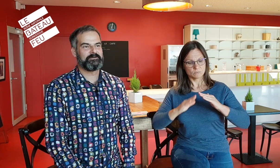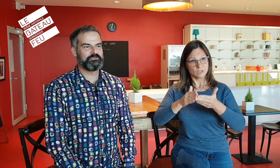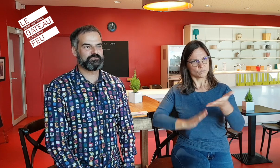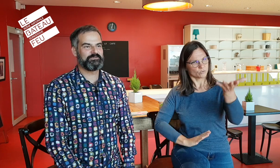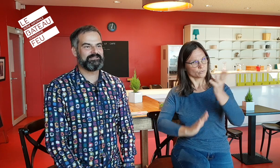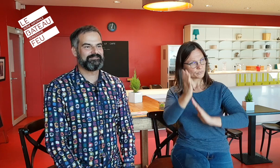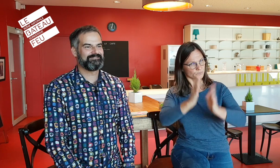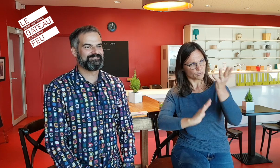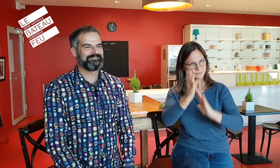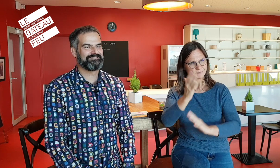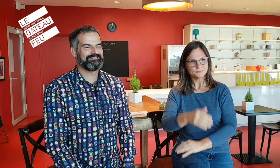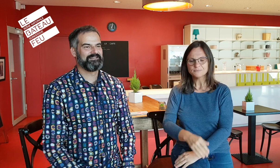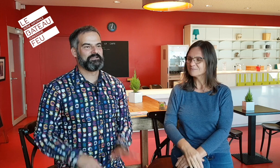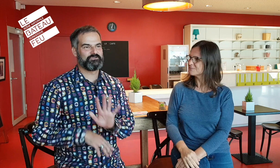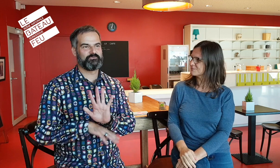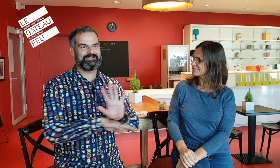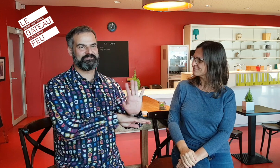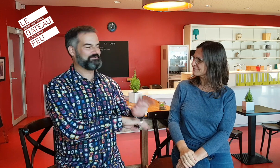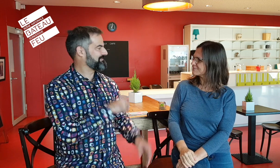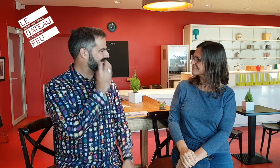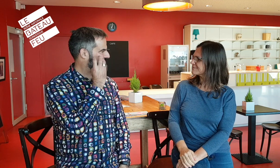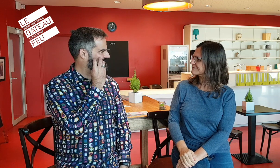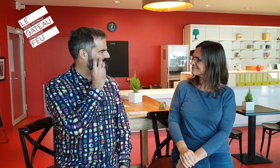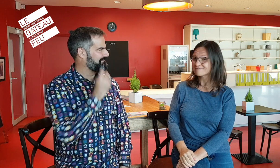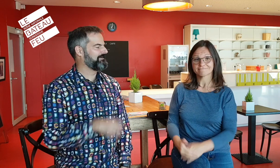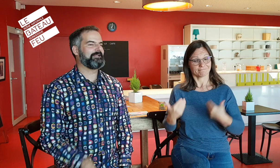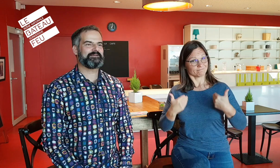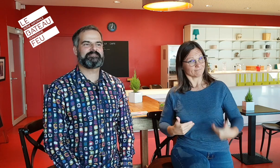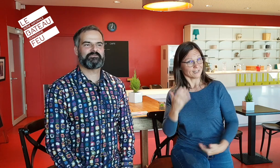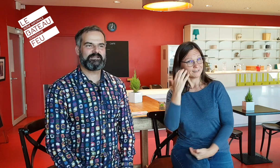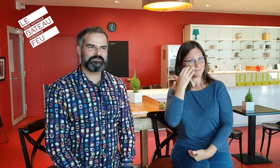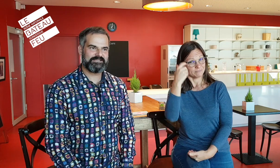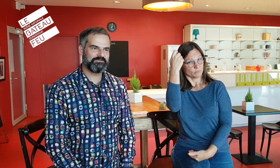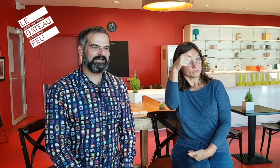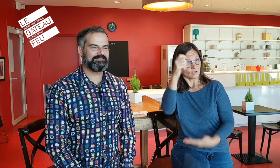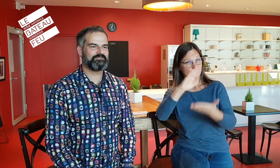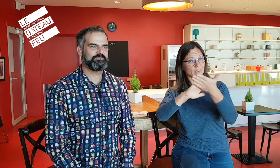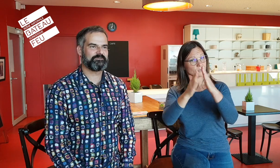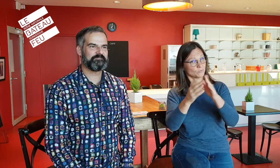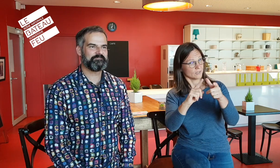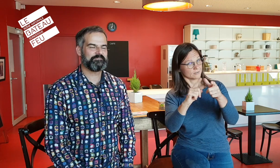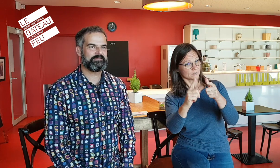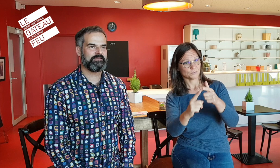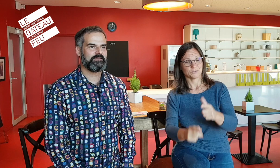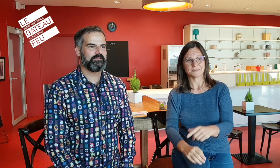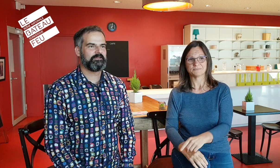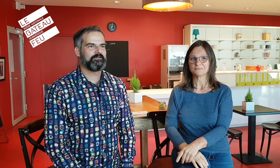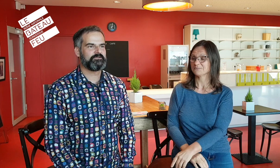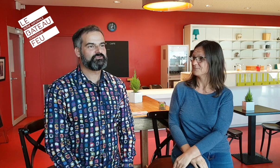Aujourd'hui, je vous présente Séverine, la présidente de l'association Accessour. Je